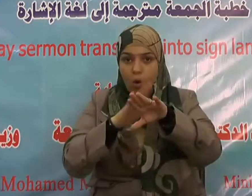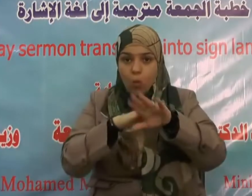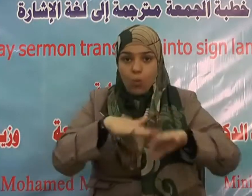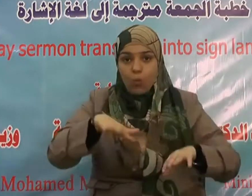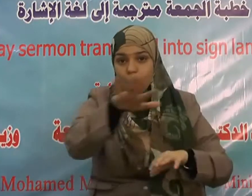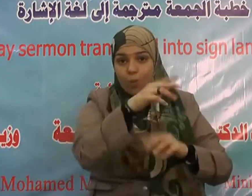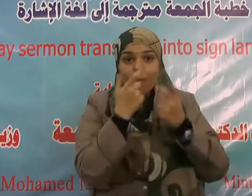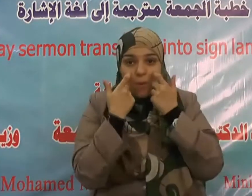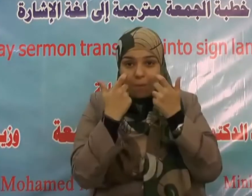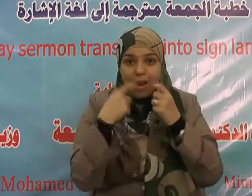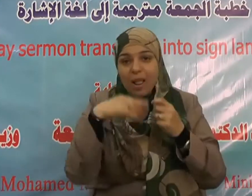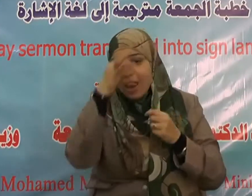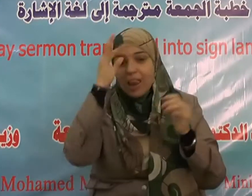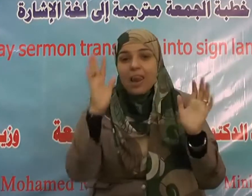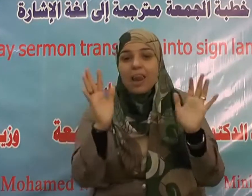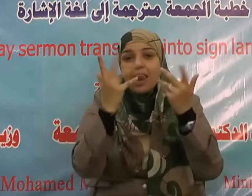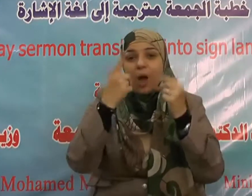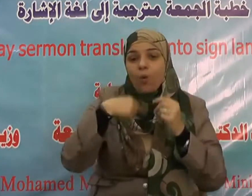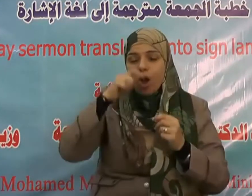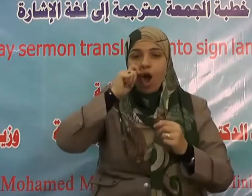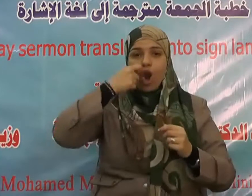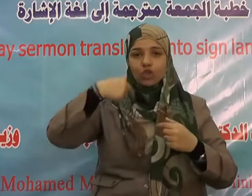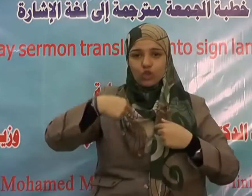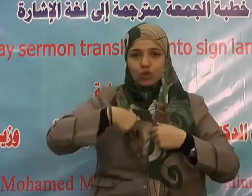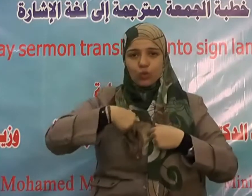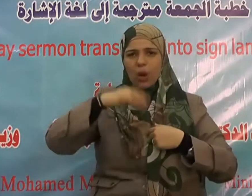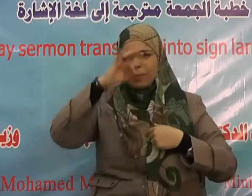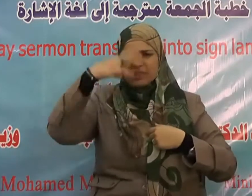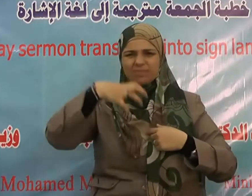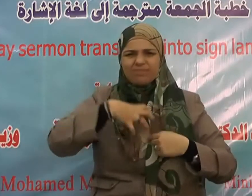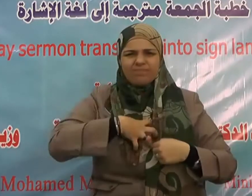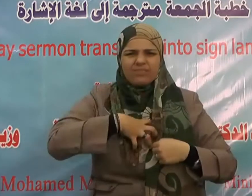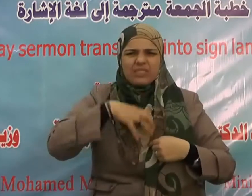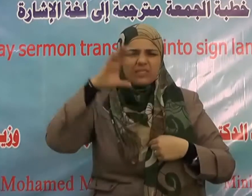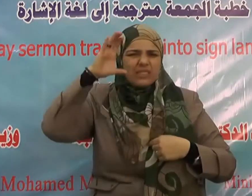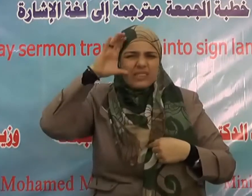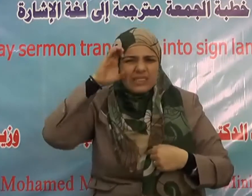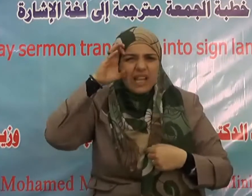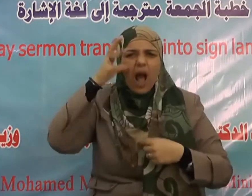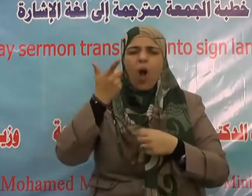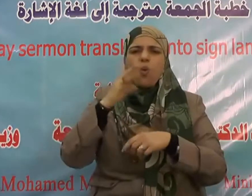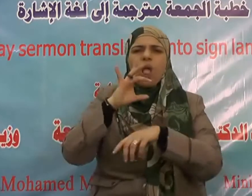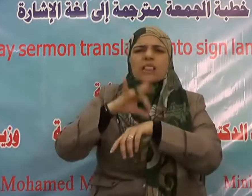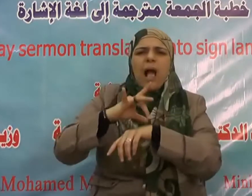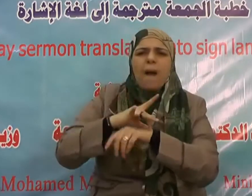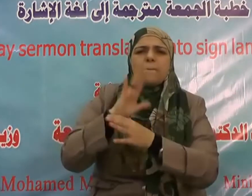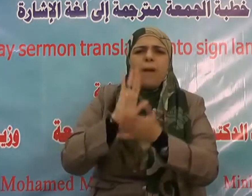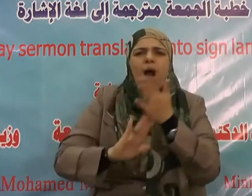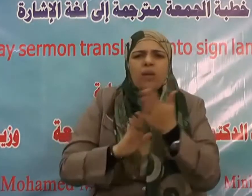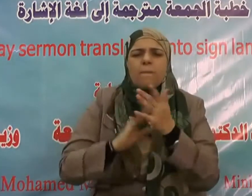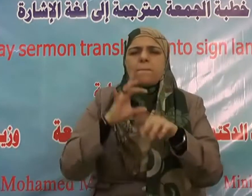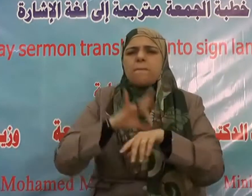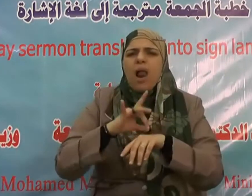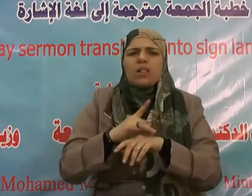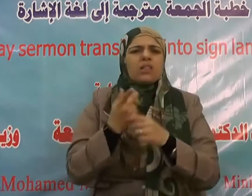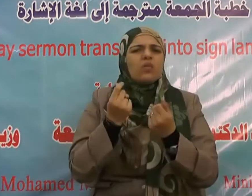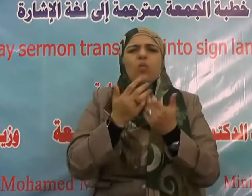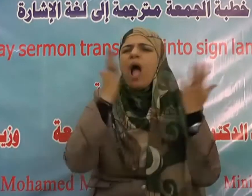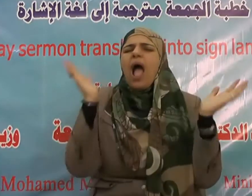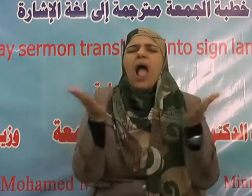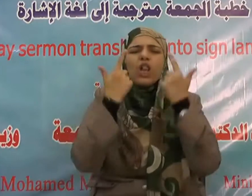فاستجبنا له ونجيناه من الغم وكذلك ننجي المؤمنين